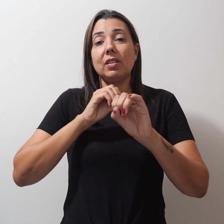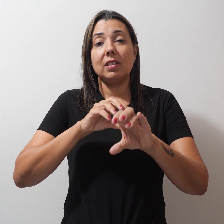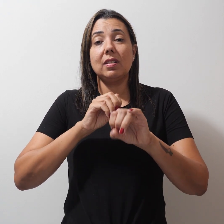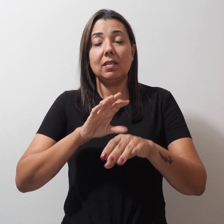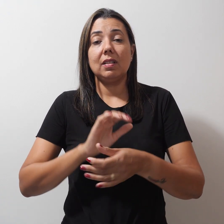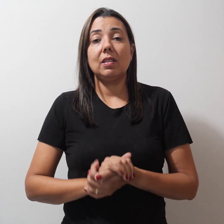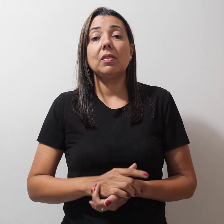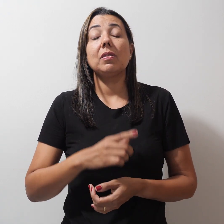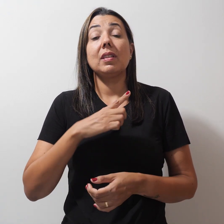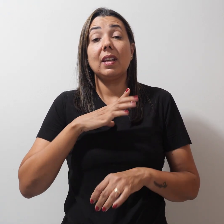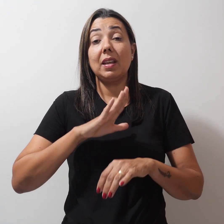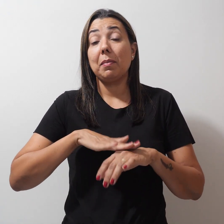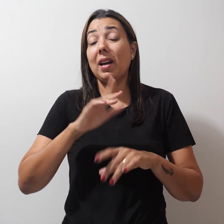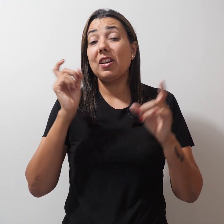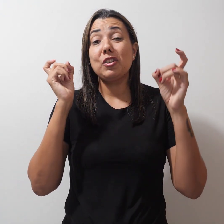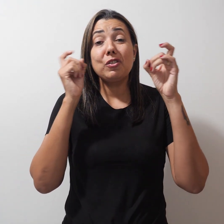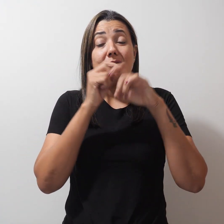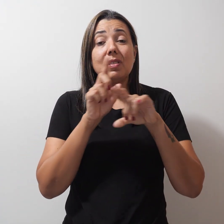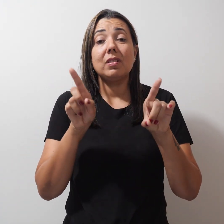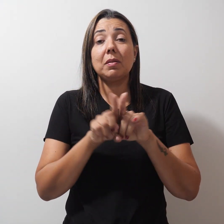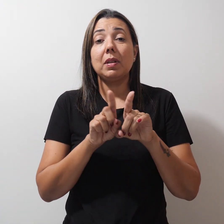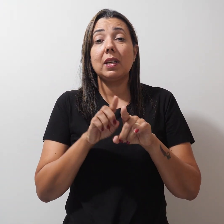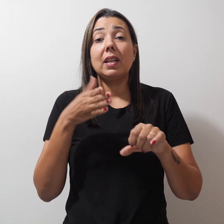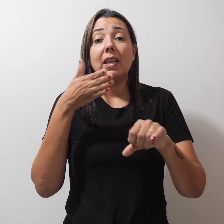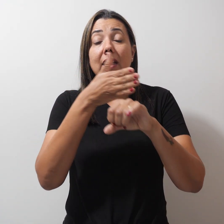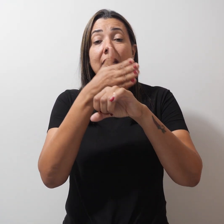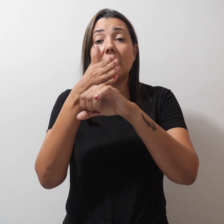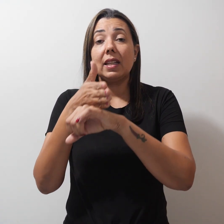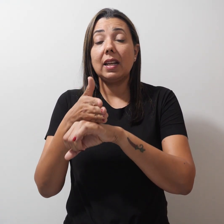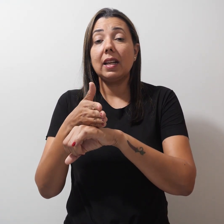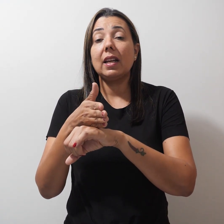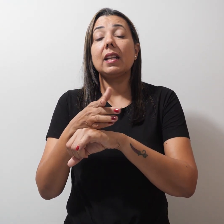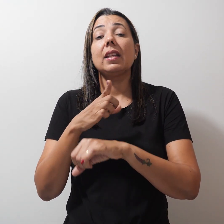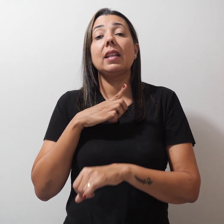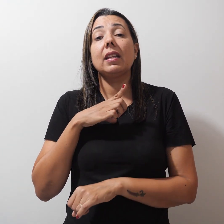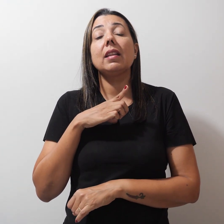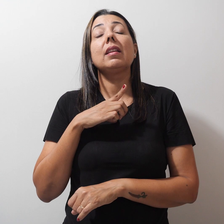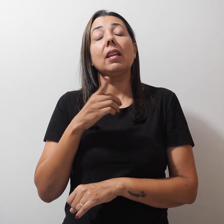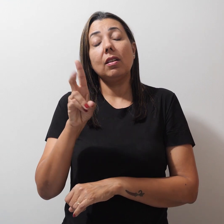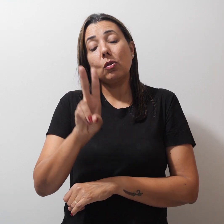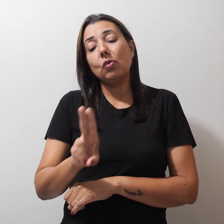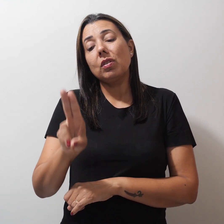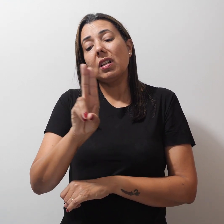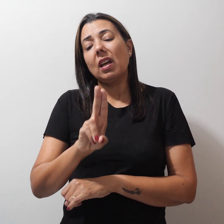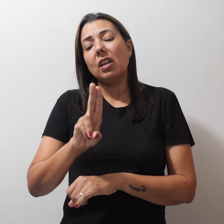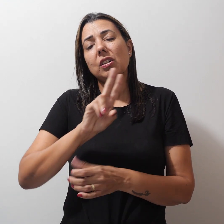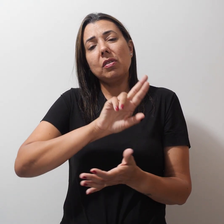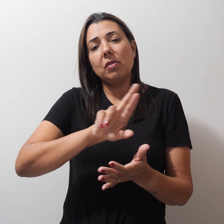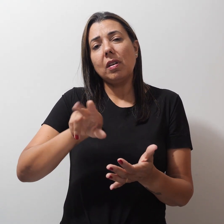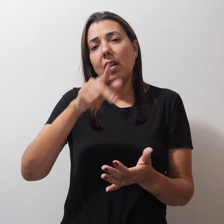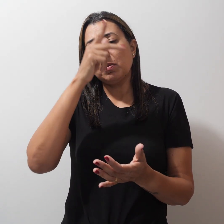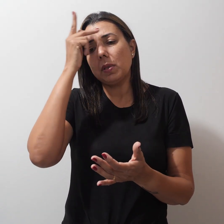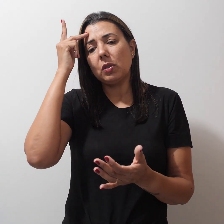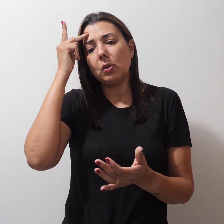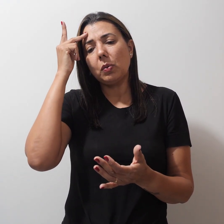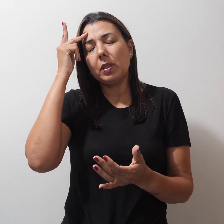têm mais dificuldade para entrar na universidade. São a maioria dos analfabetos.